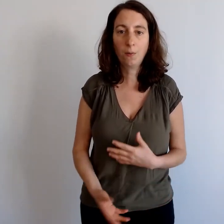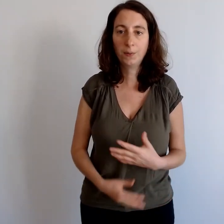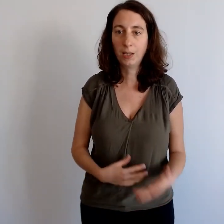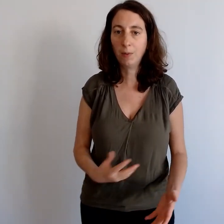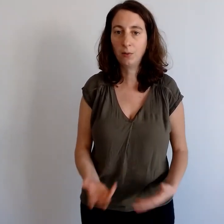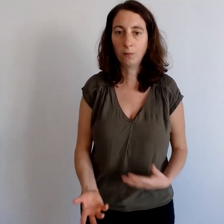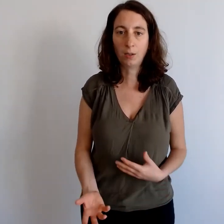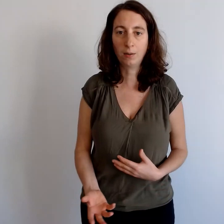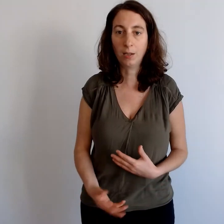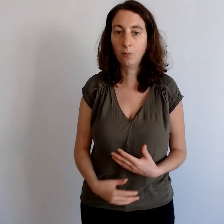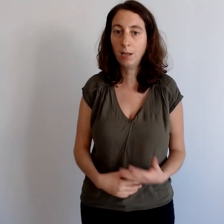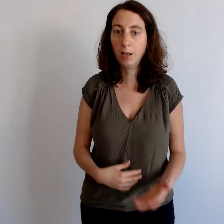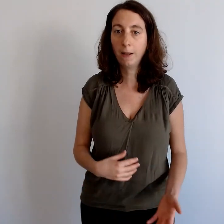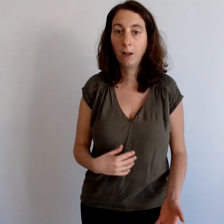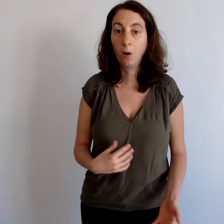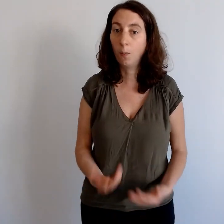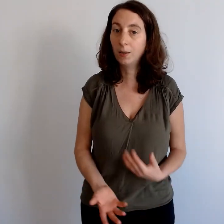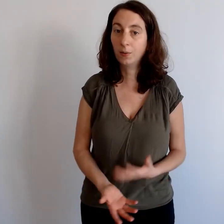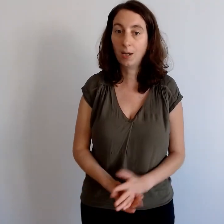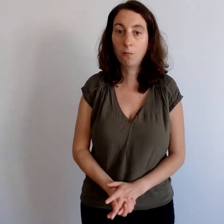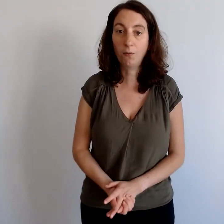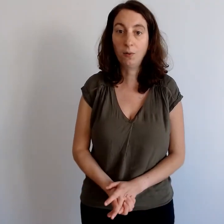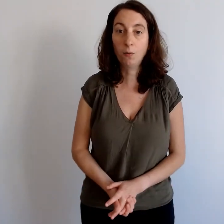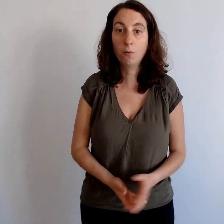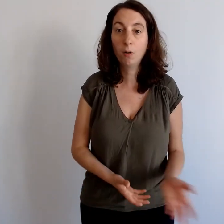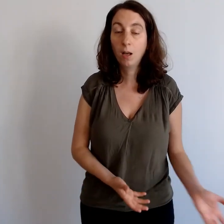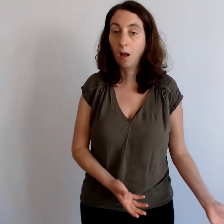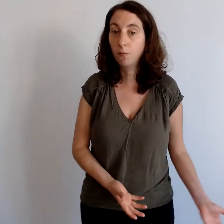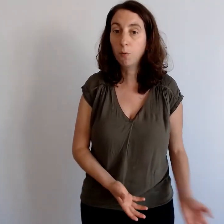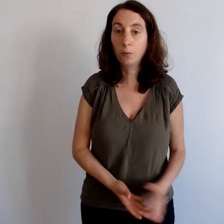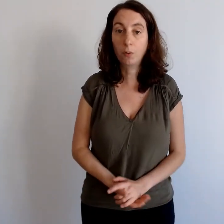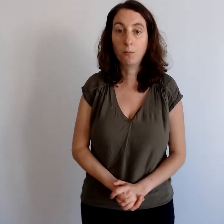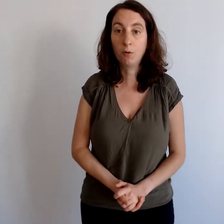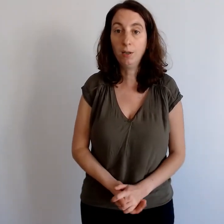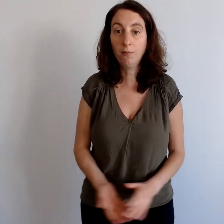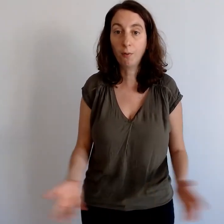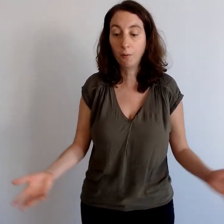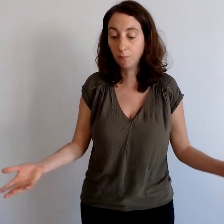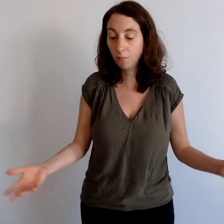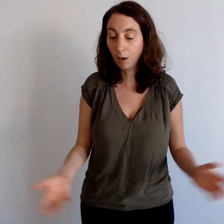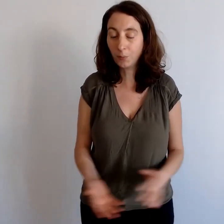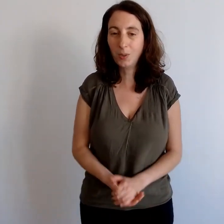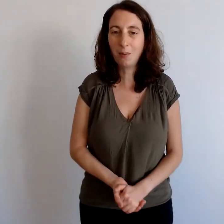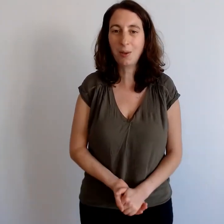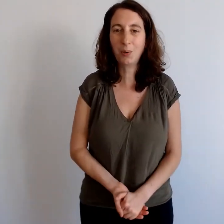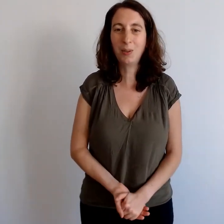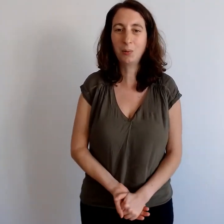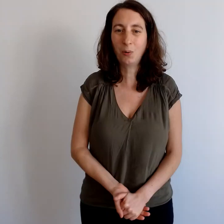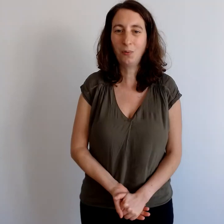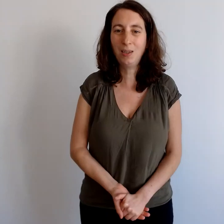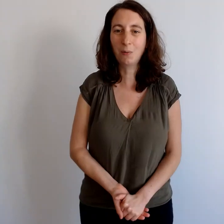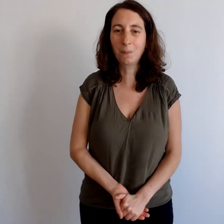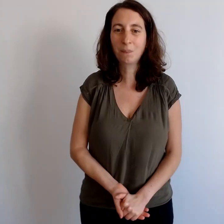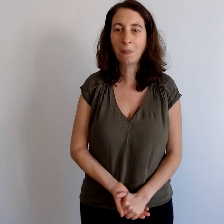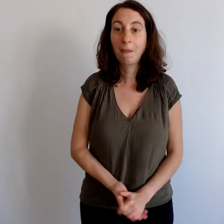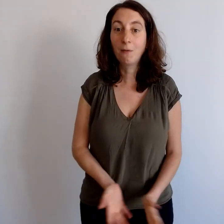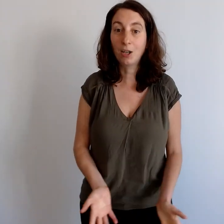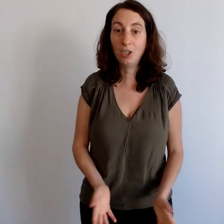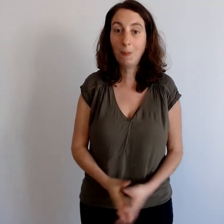animation d'atelier, en présentiel ou en visio, à vous procurer mon livre ou à consulter, bien sûr, mes autres vidéos. Voilà, j'espère que